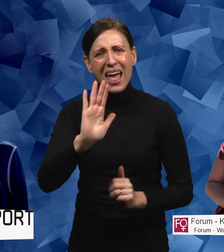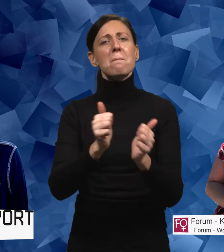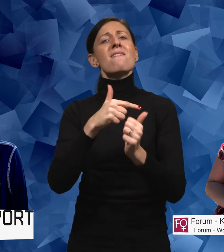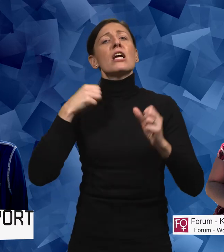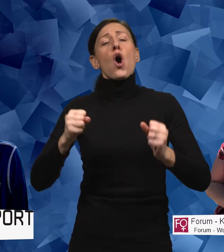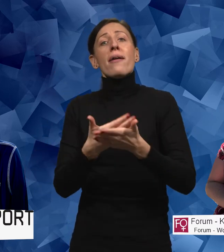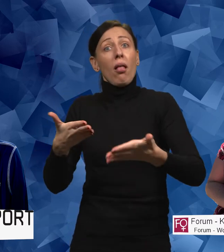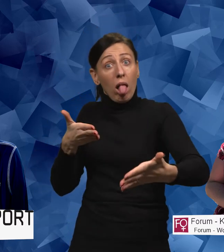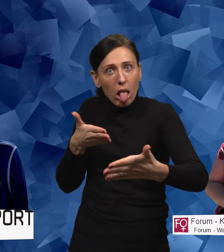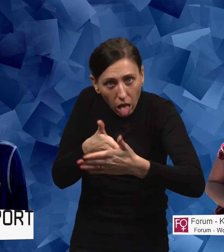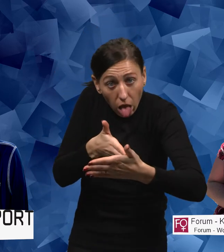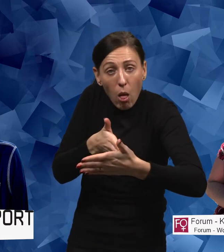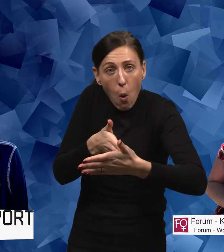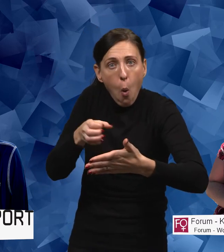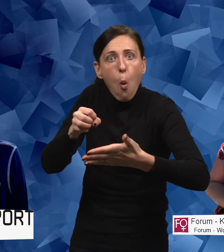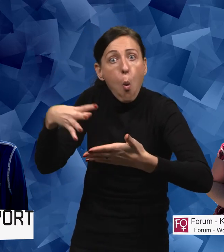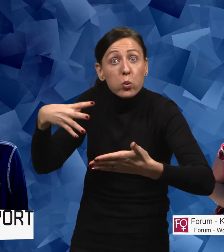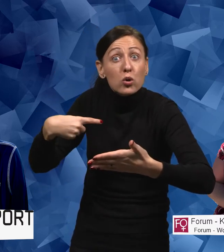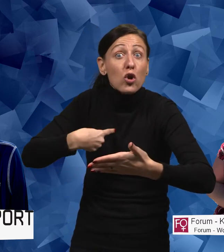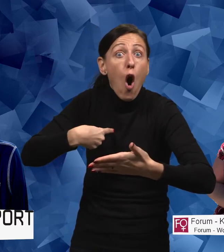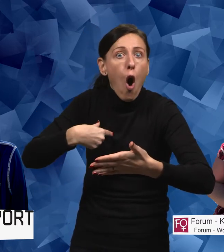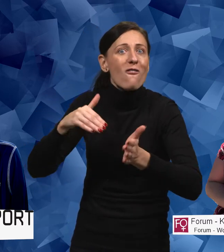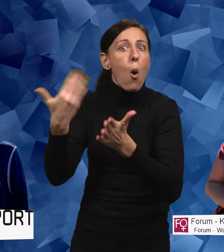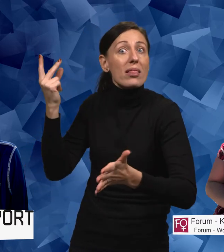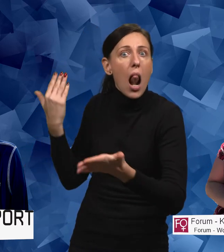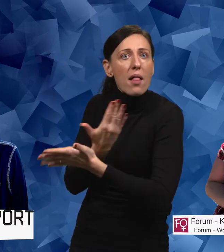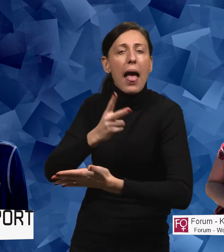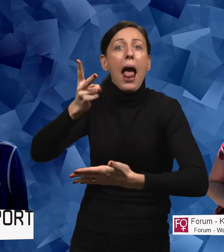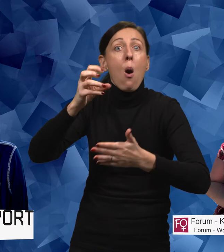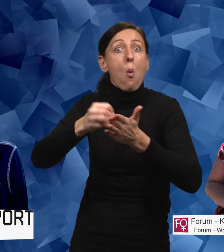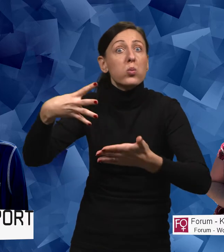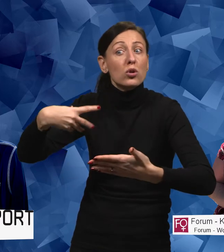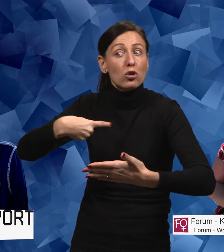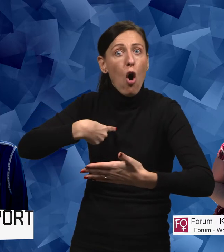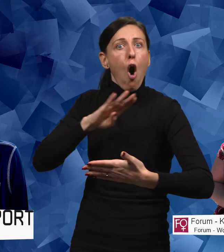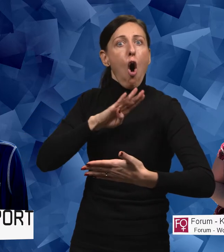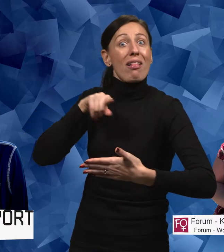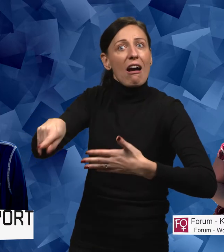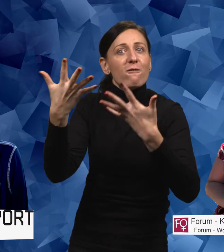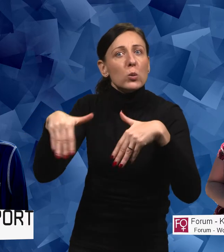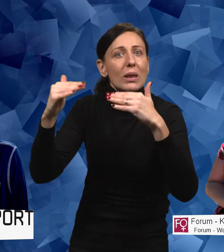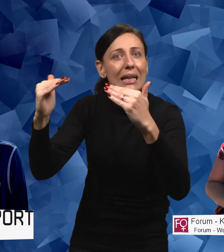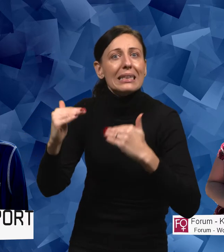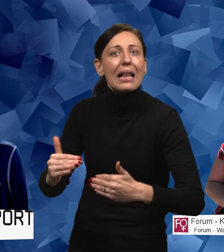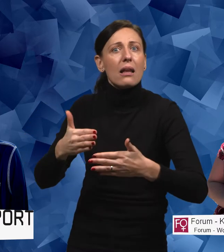inte hindras av att vi kommer därifrån eller att vi har den funktionsnedsättningen.